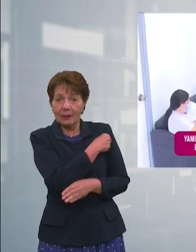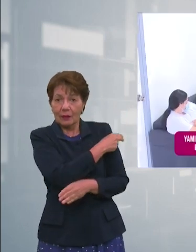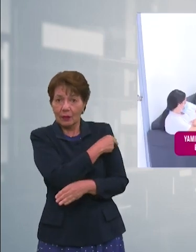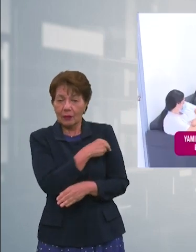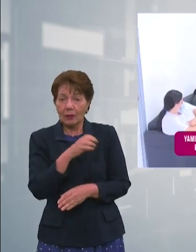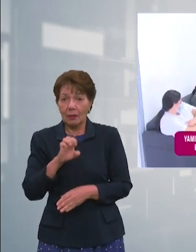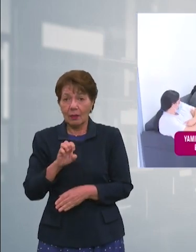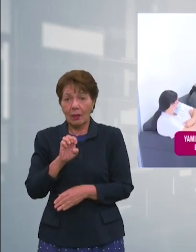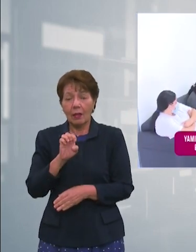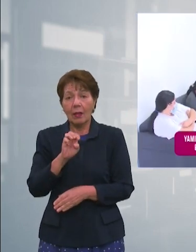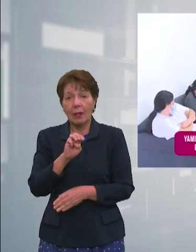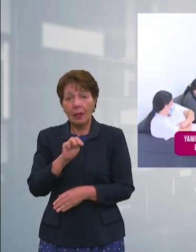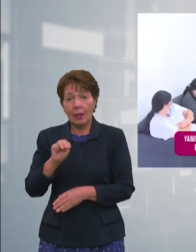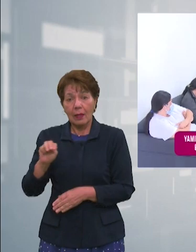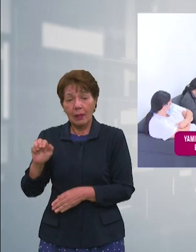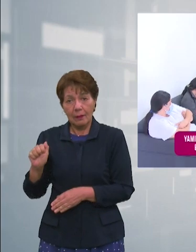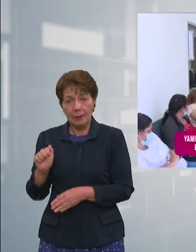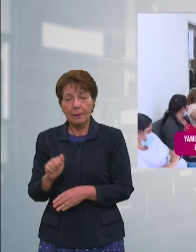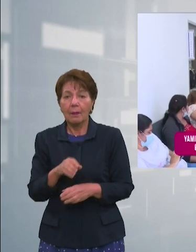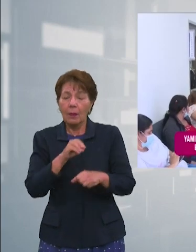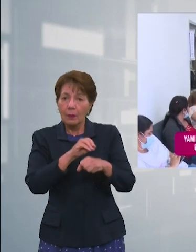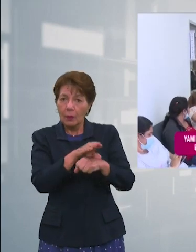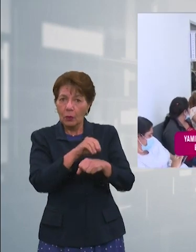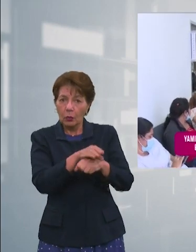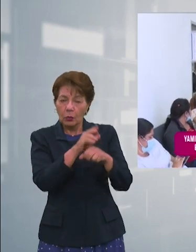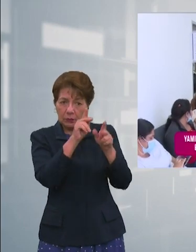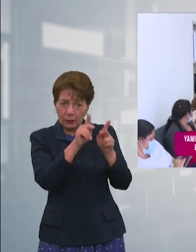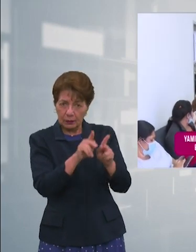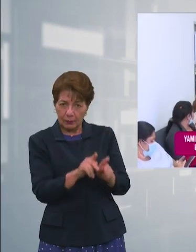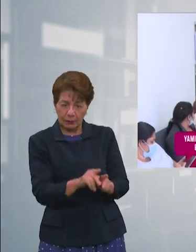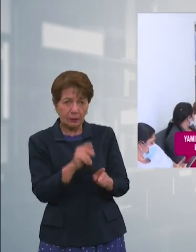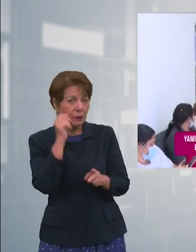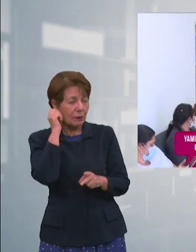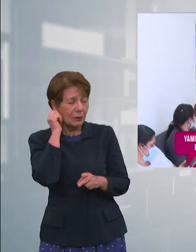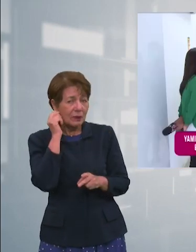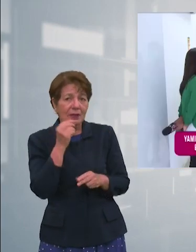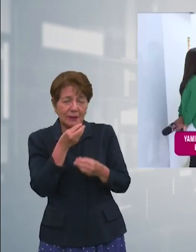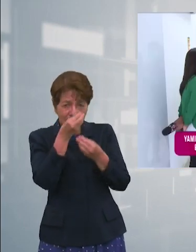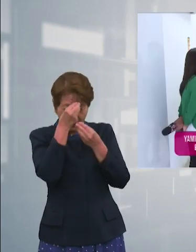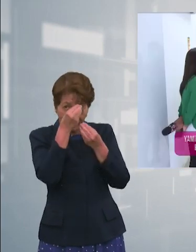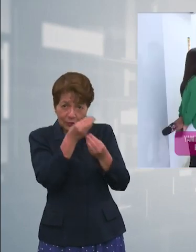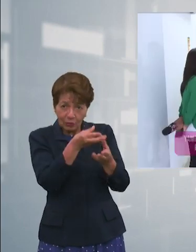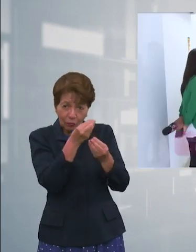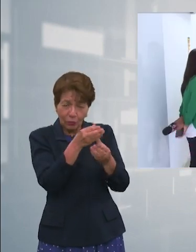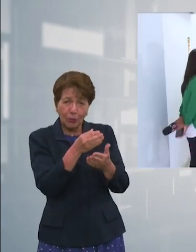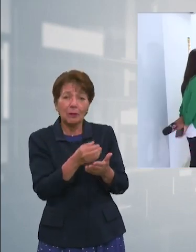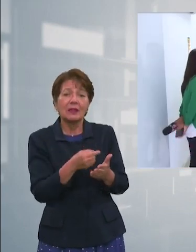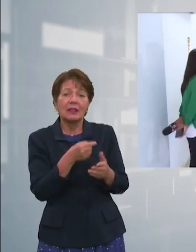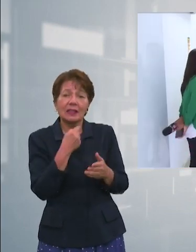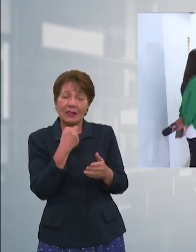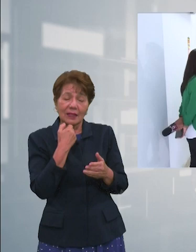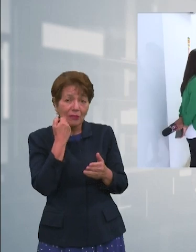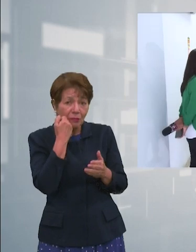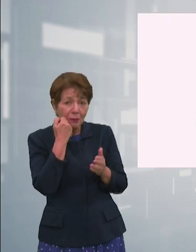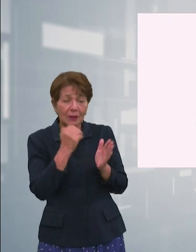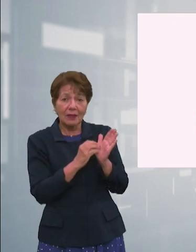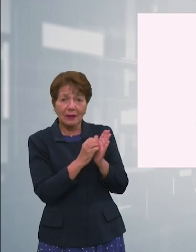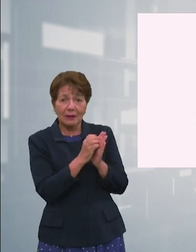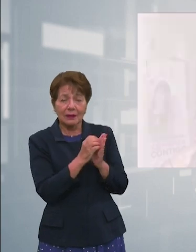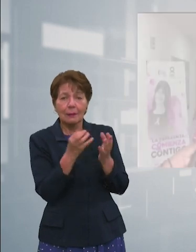aconseja a las personas que, ante un diagnóstico de cáncer, es muy importante cuidar la salud mental. Cuando